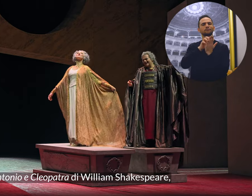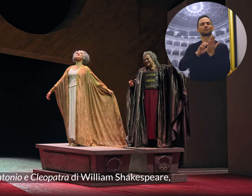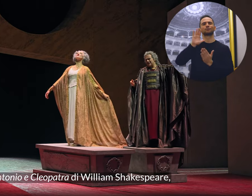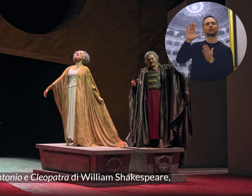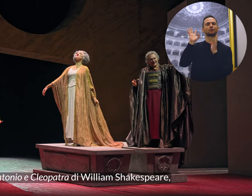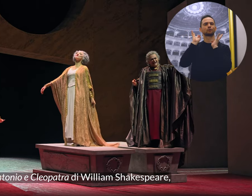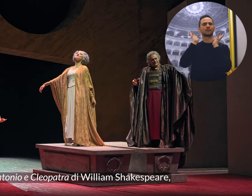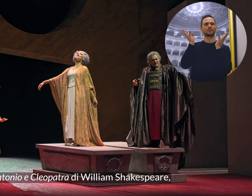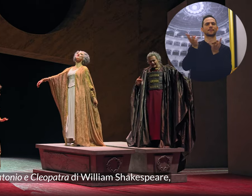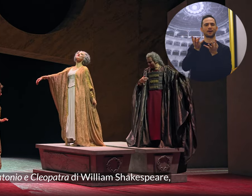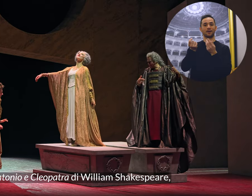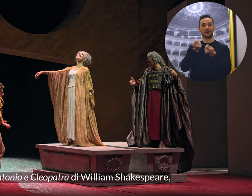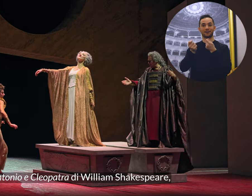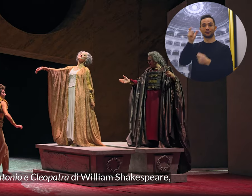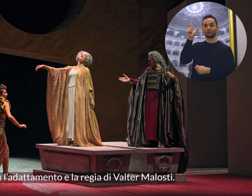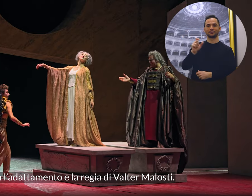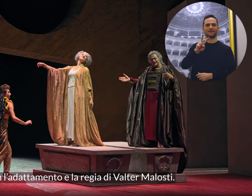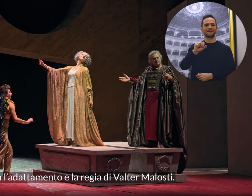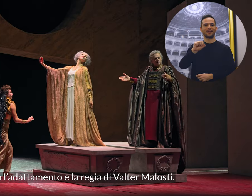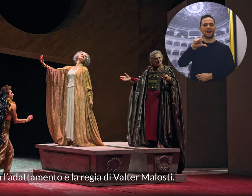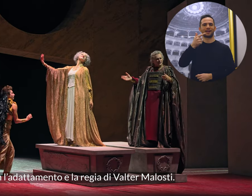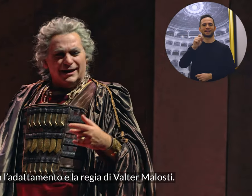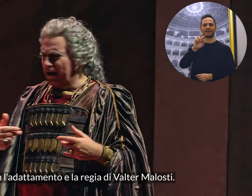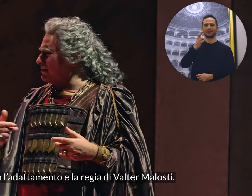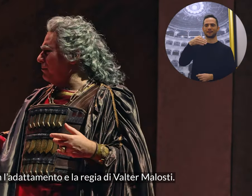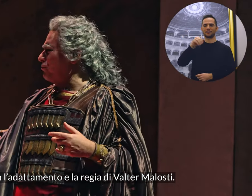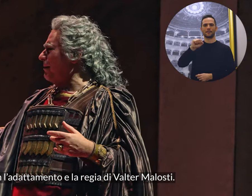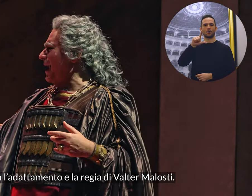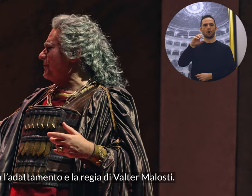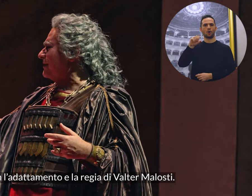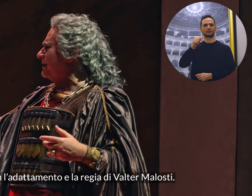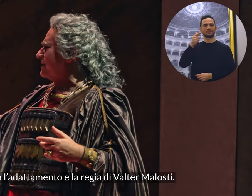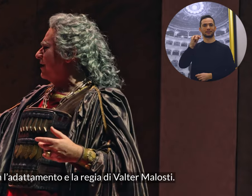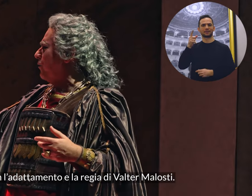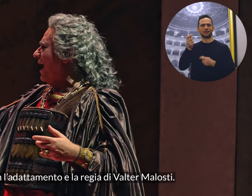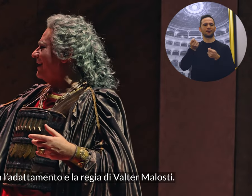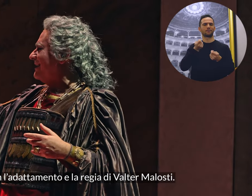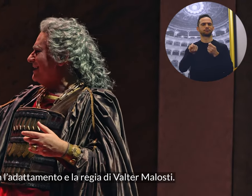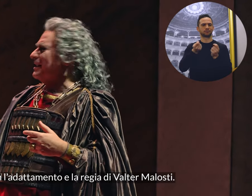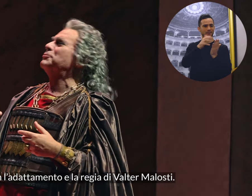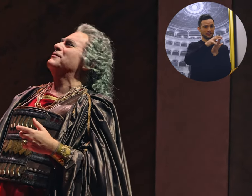di William Shakespeare, con l'adattamento e la regia di Walter Malosti.